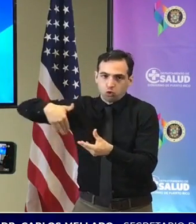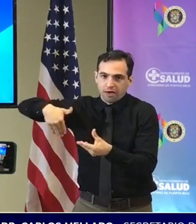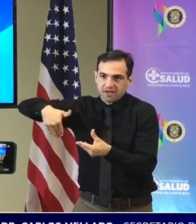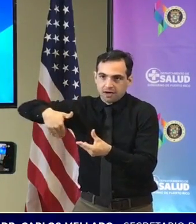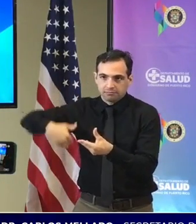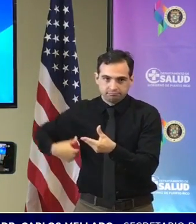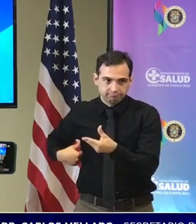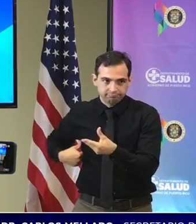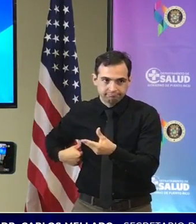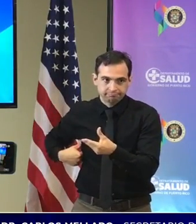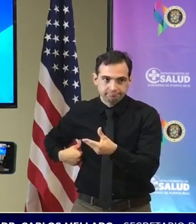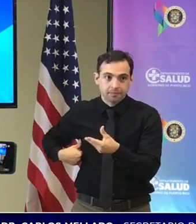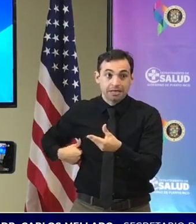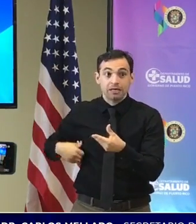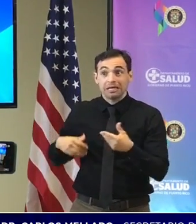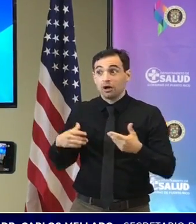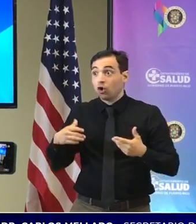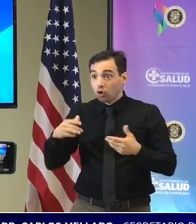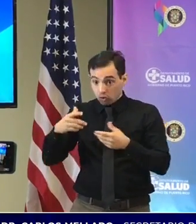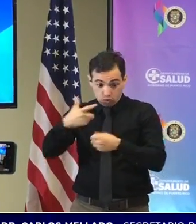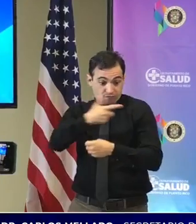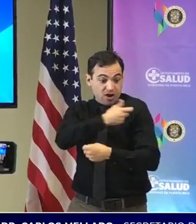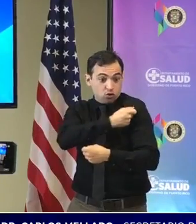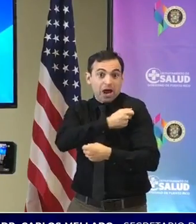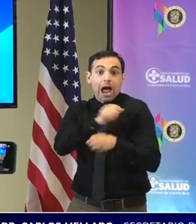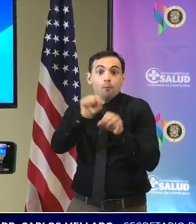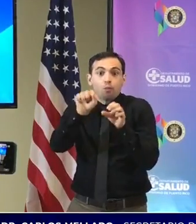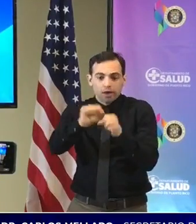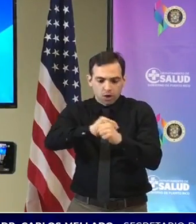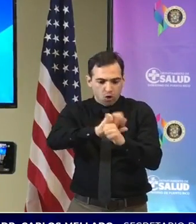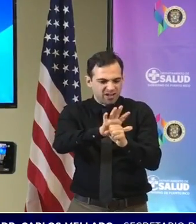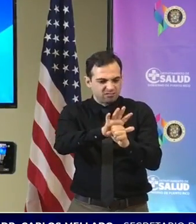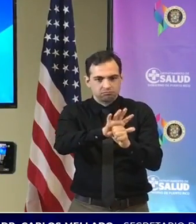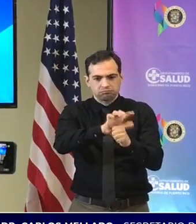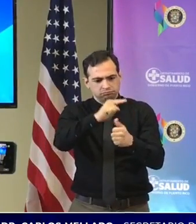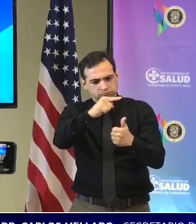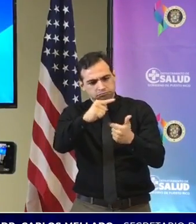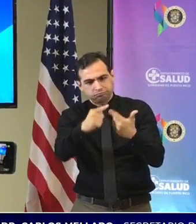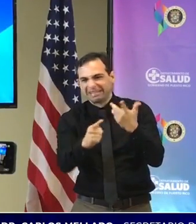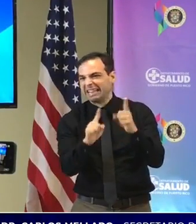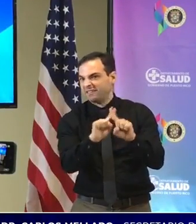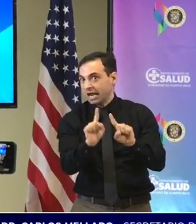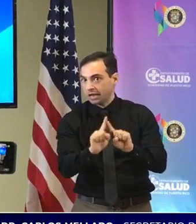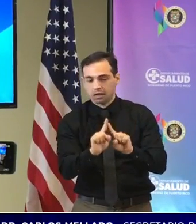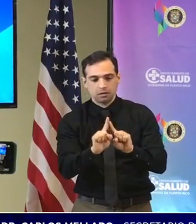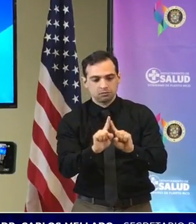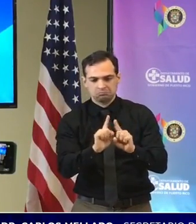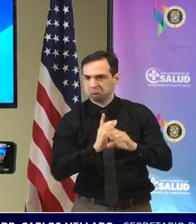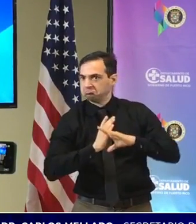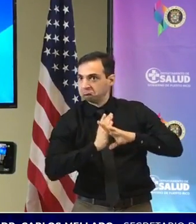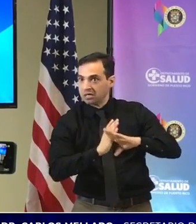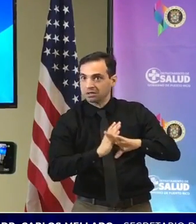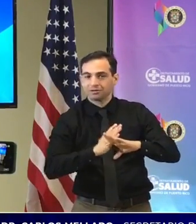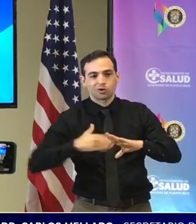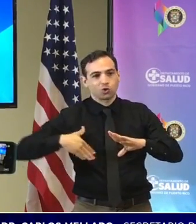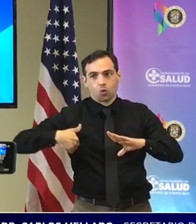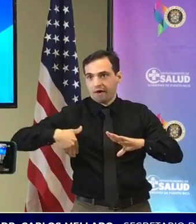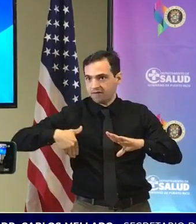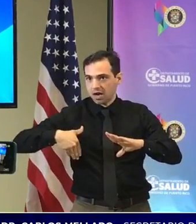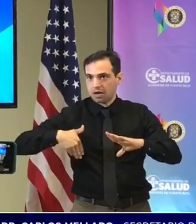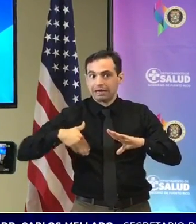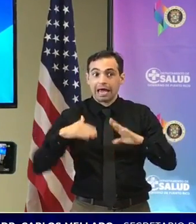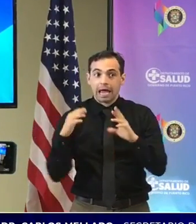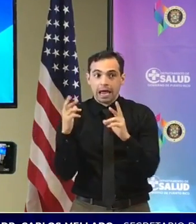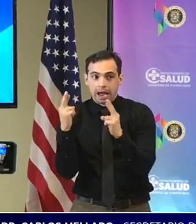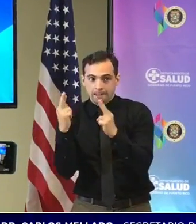que cubra todas las variantes ¿verdad? en tanto y cuanto venga esa vacuna yo creo que es más importante que esa que esa nueva vacuna pues